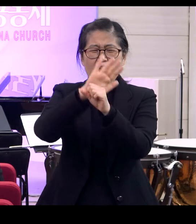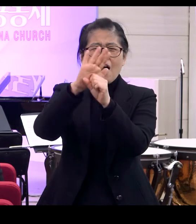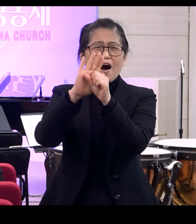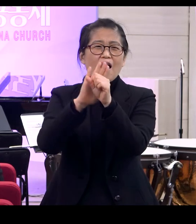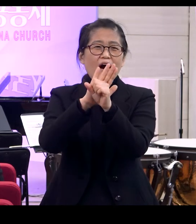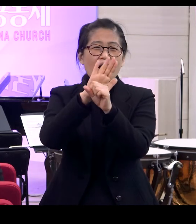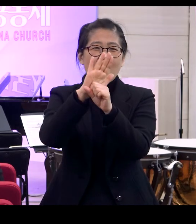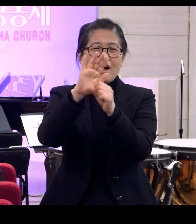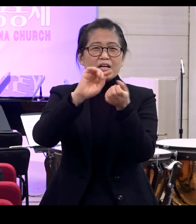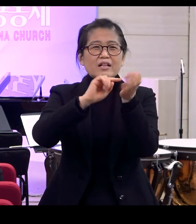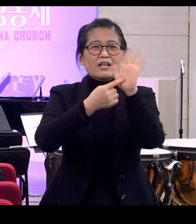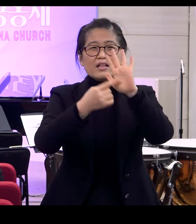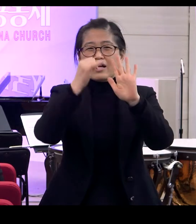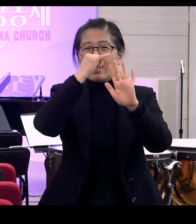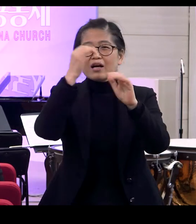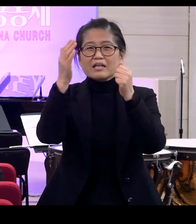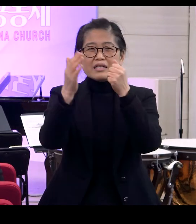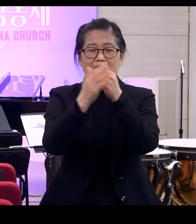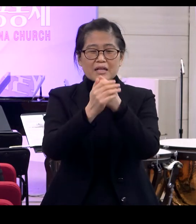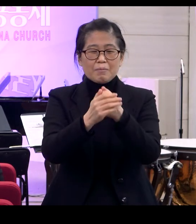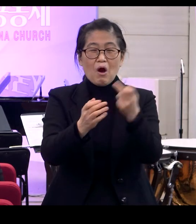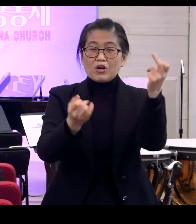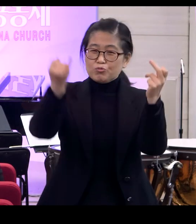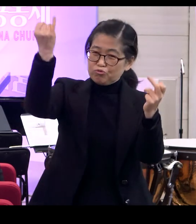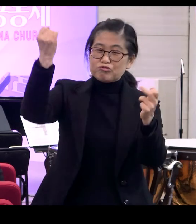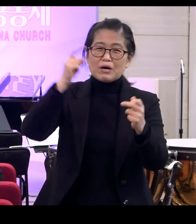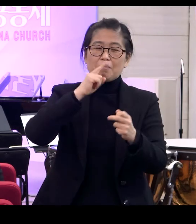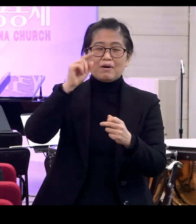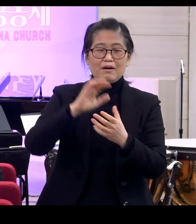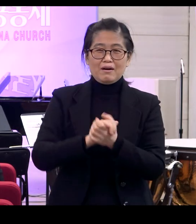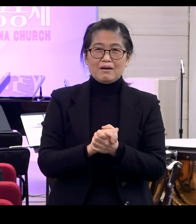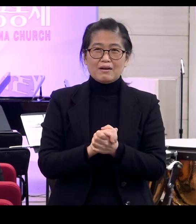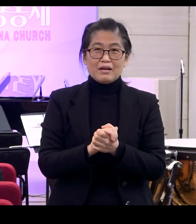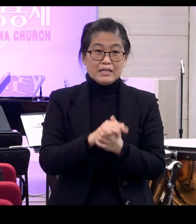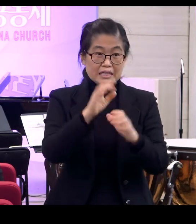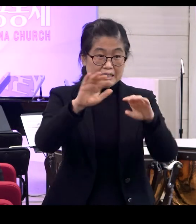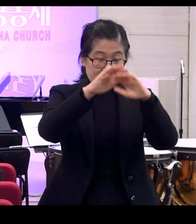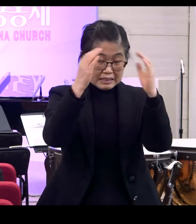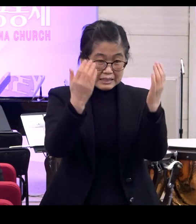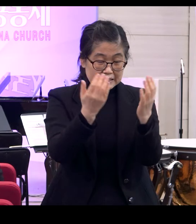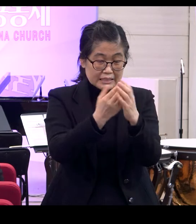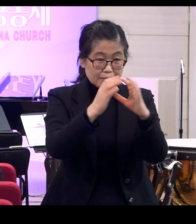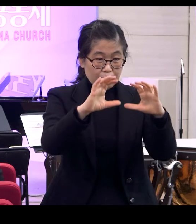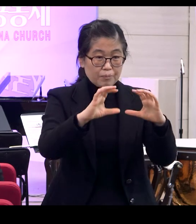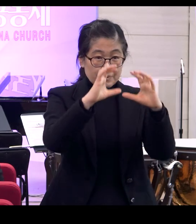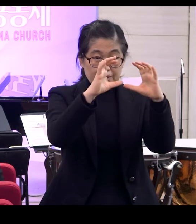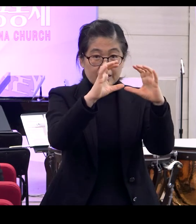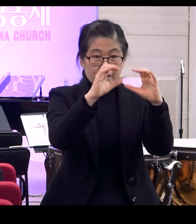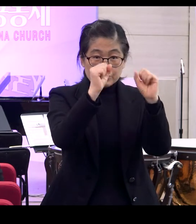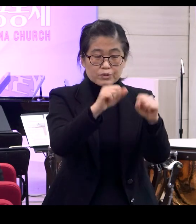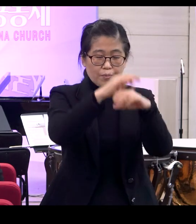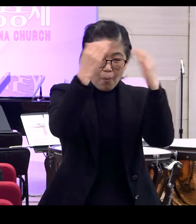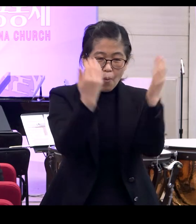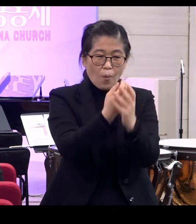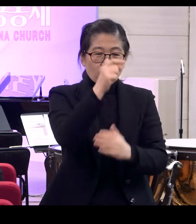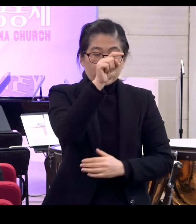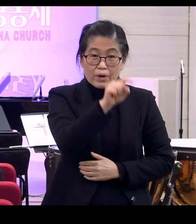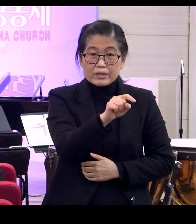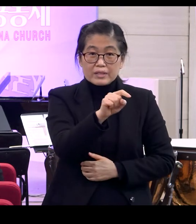있으니까 말이죠 예 그 모든 신앙의 사람들은요 그 이 세상에 존재하는 모든 자연들을 보면서 하나님의 사랑을 발견하고